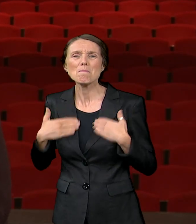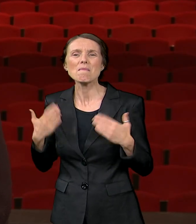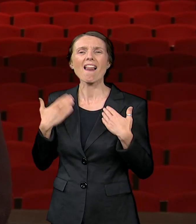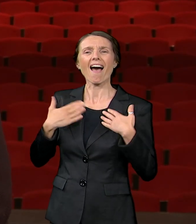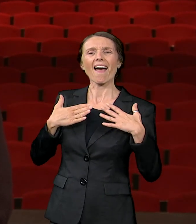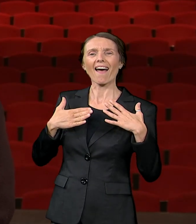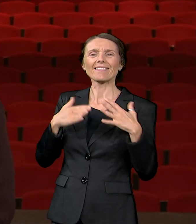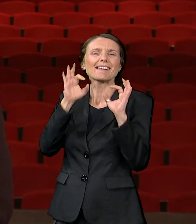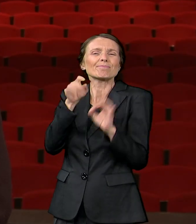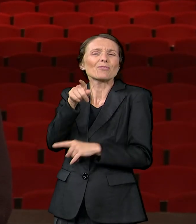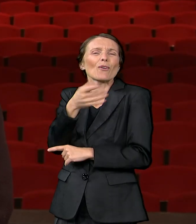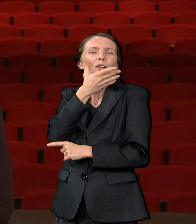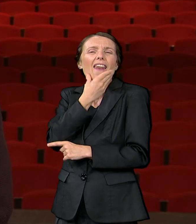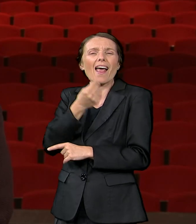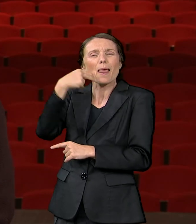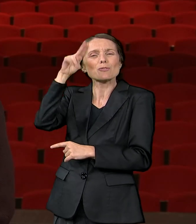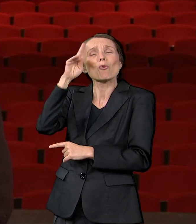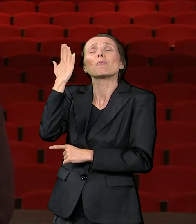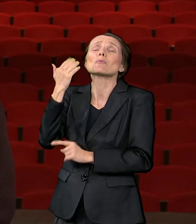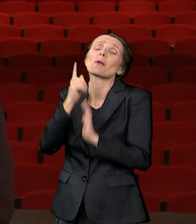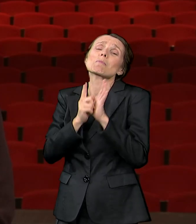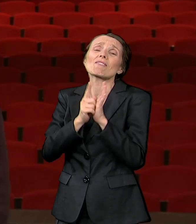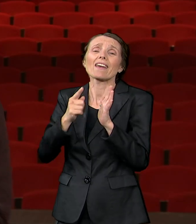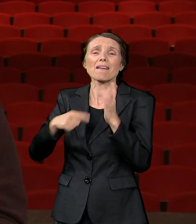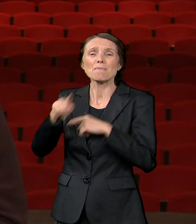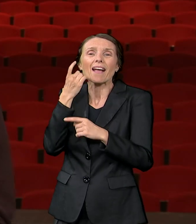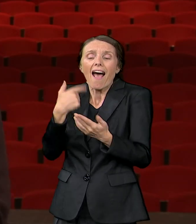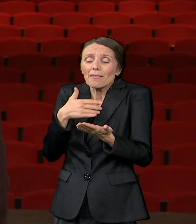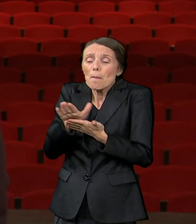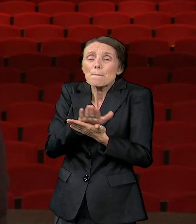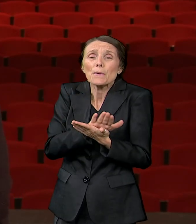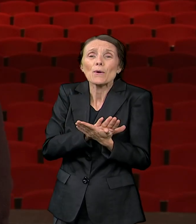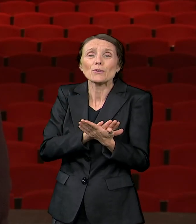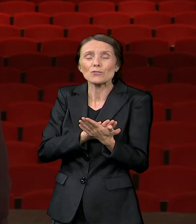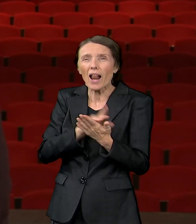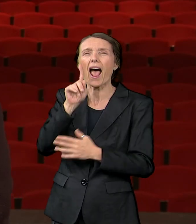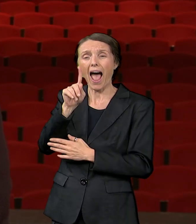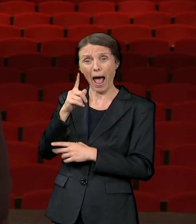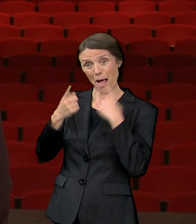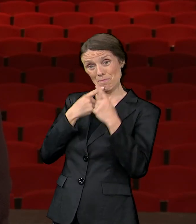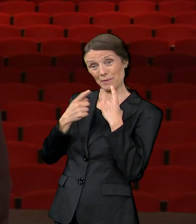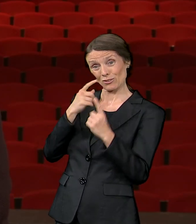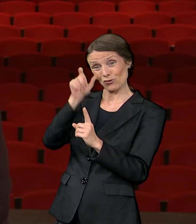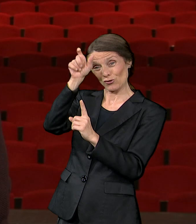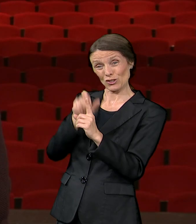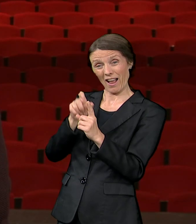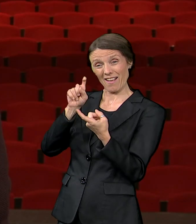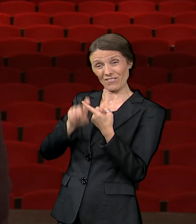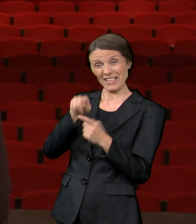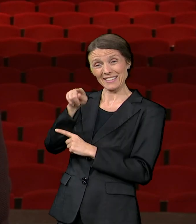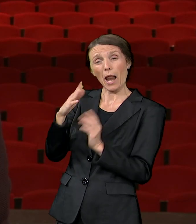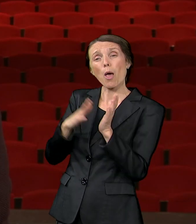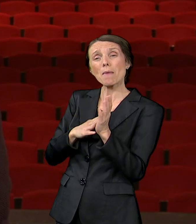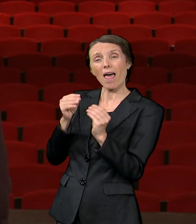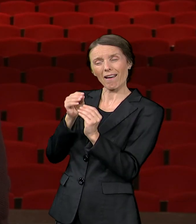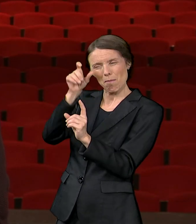upravo i najlepše uspomene iz tog perioda. I lepo je početi, na primjer, cijel ovaj razgovor i priču o Milanki